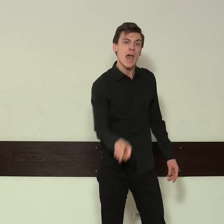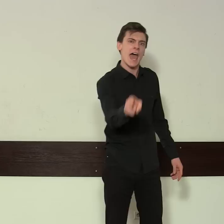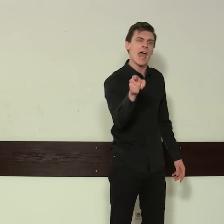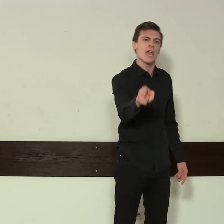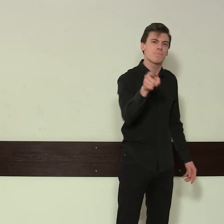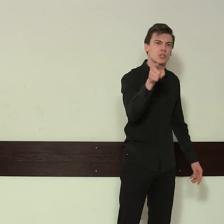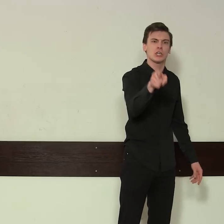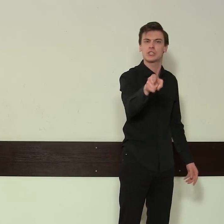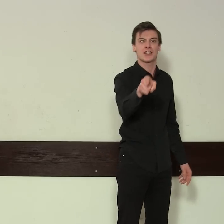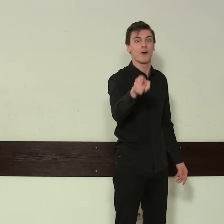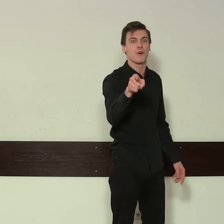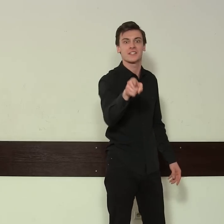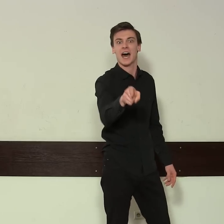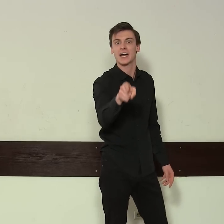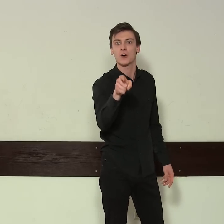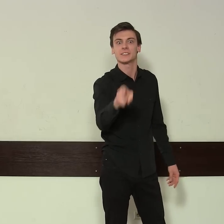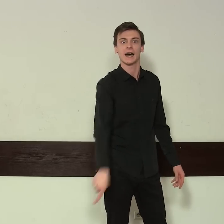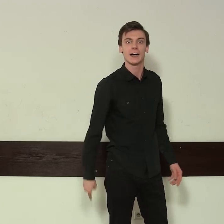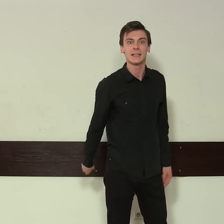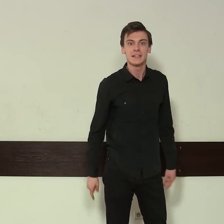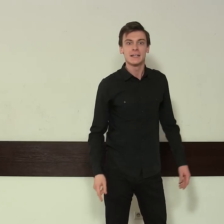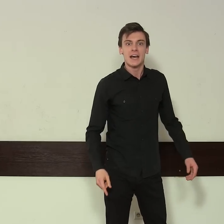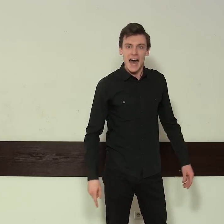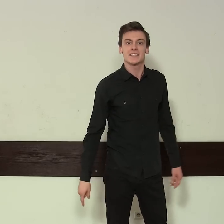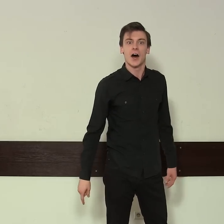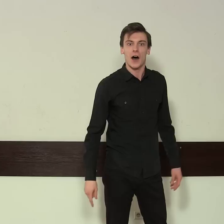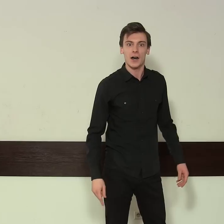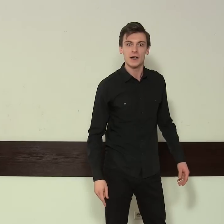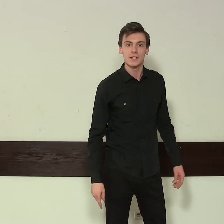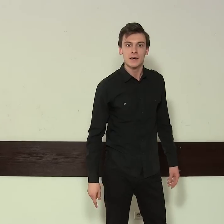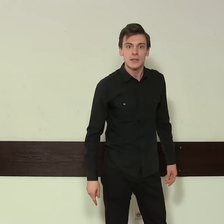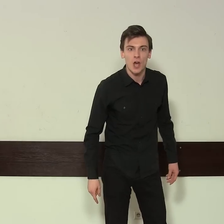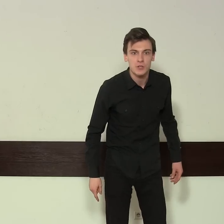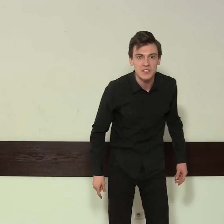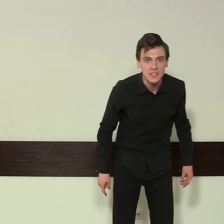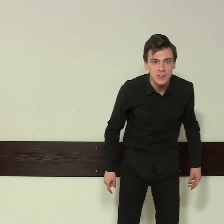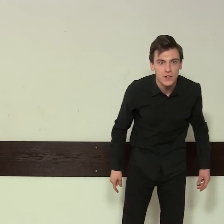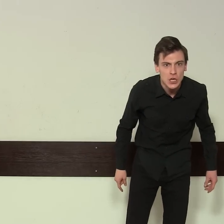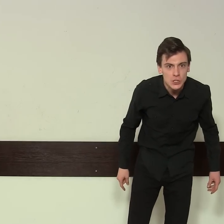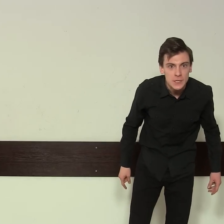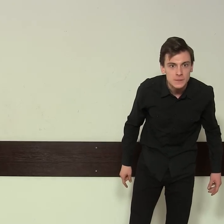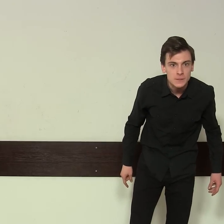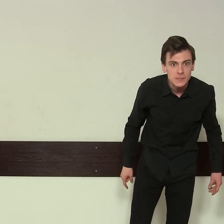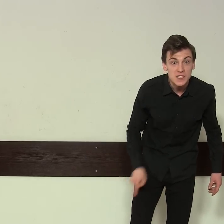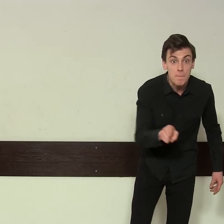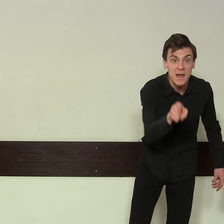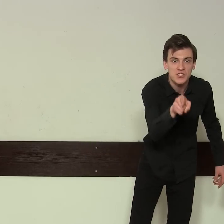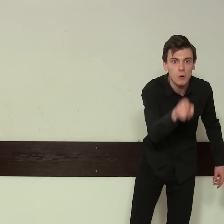Ej! Przyjdzie do woza koza! A co? Dobrzyński! Widzisz? Będzie